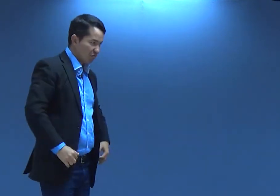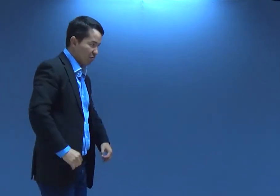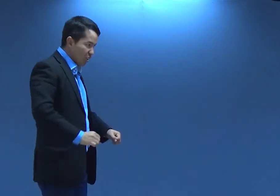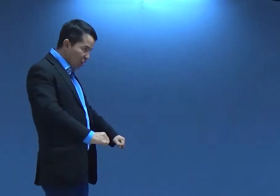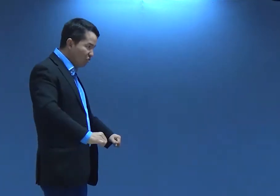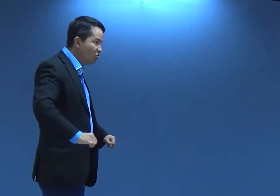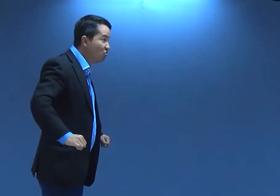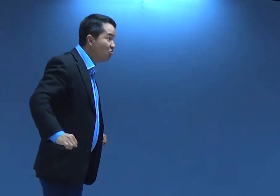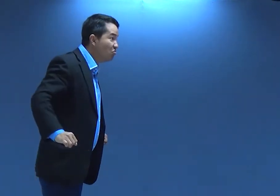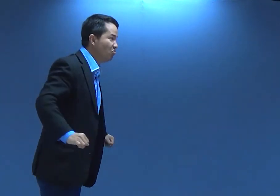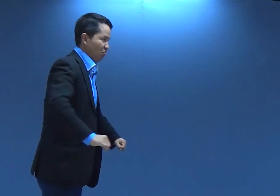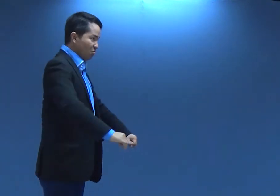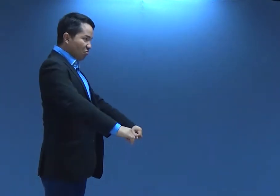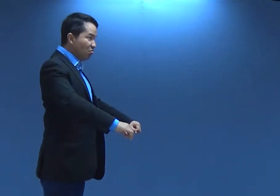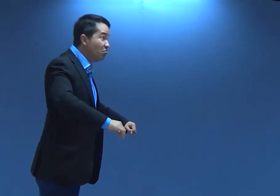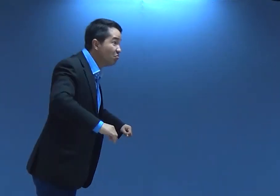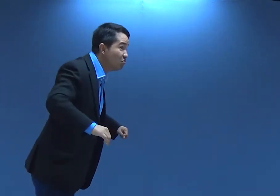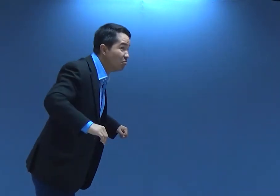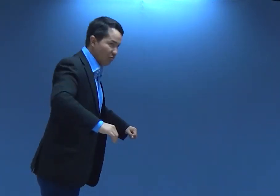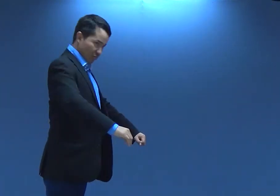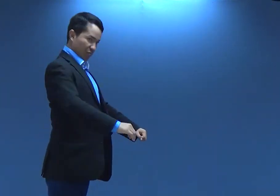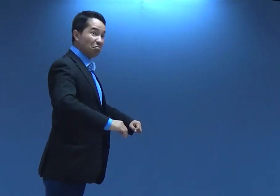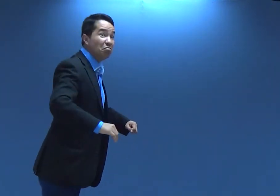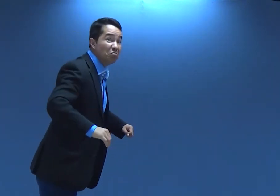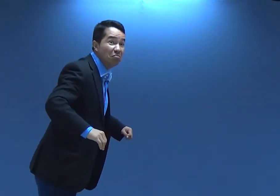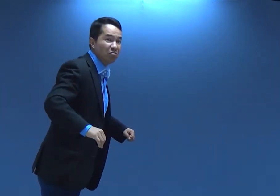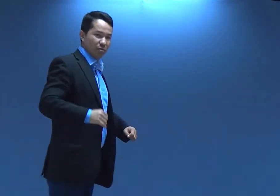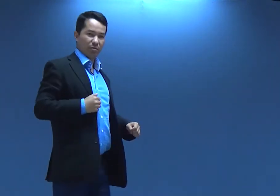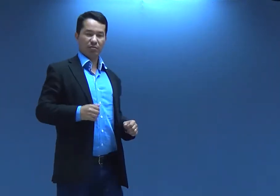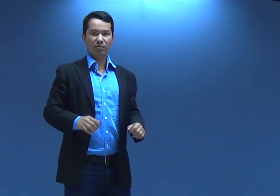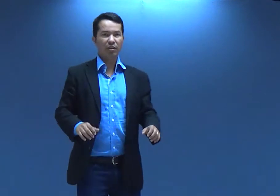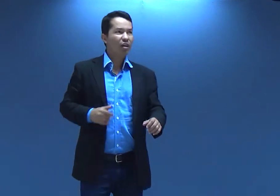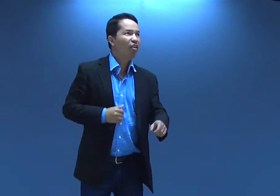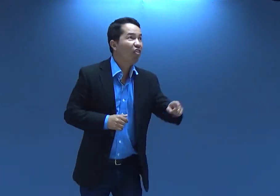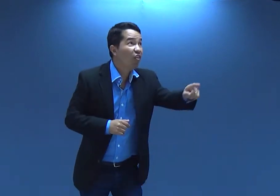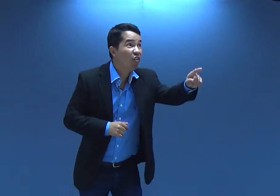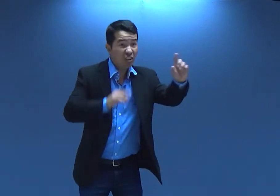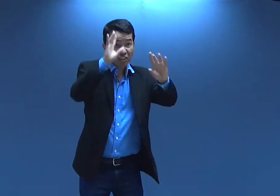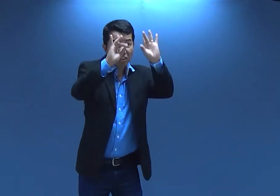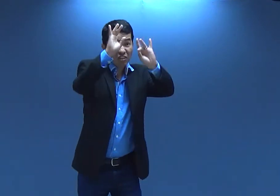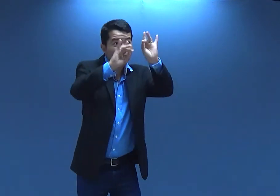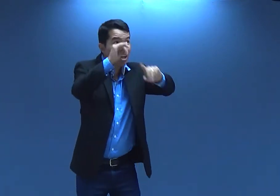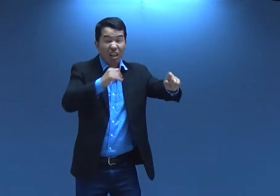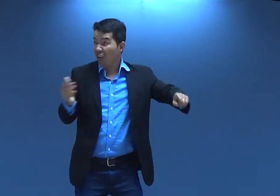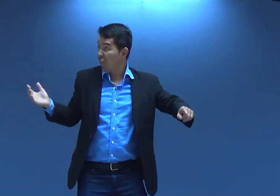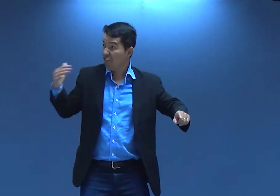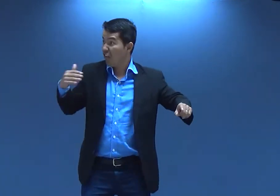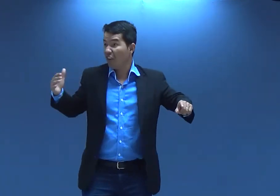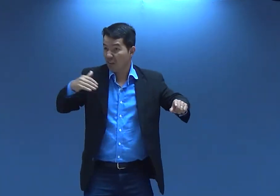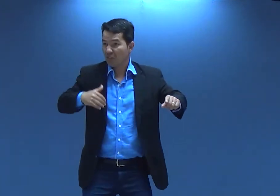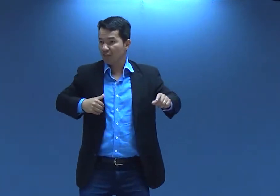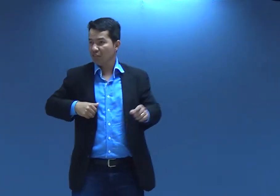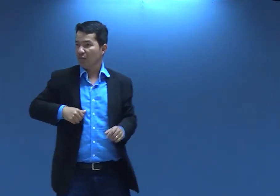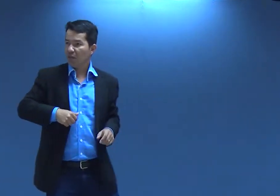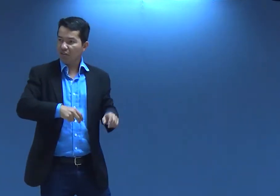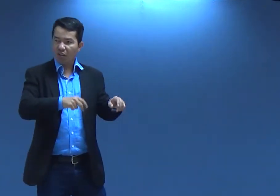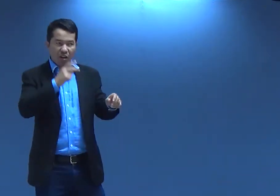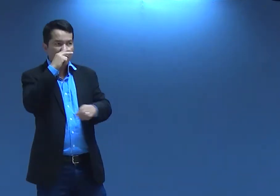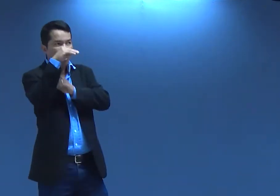cima da cabeça. Aquele negócio. E eu tá lá. Em cima do cabelo. Ah, olha lá. Uma estrela. Vamos. Vamos.